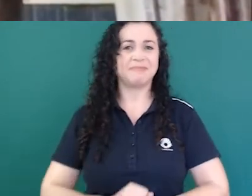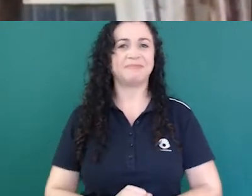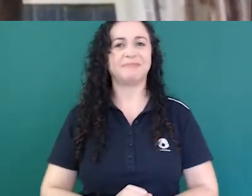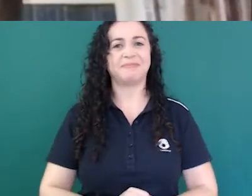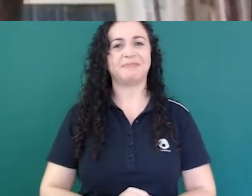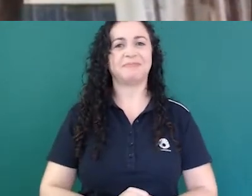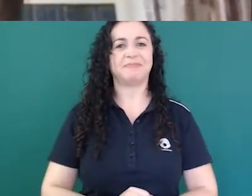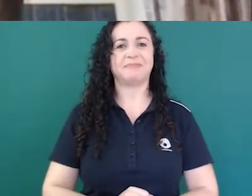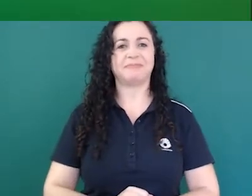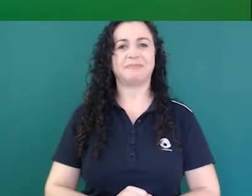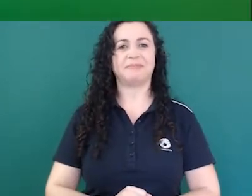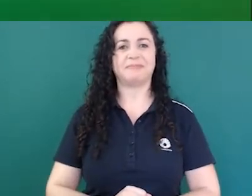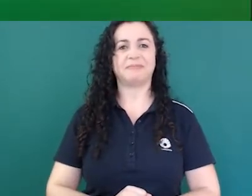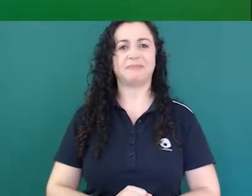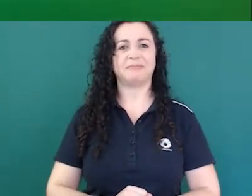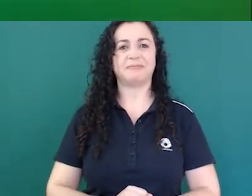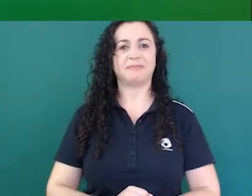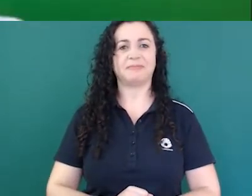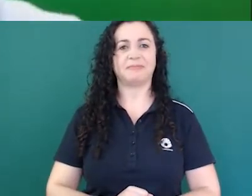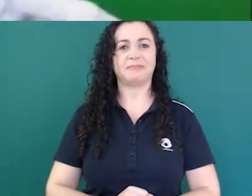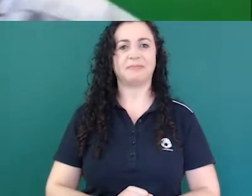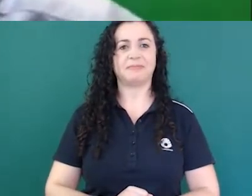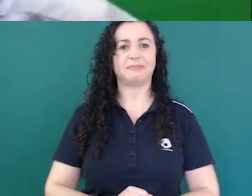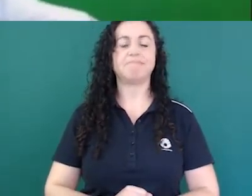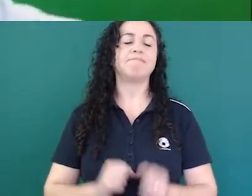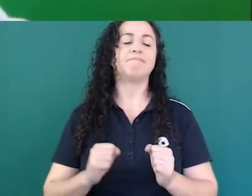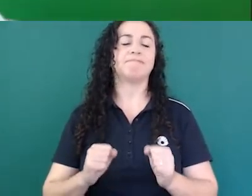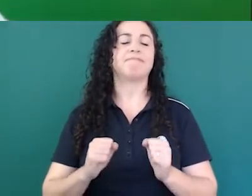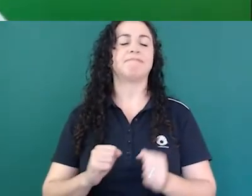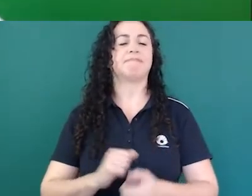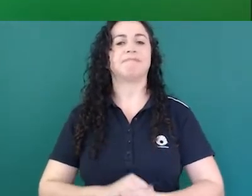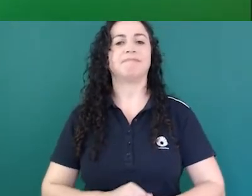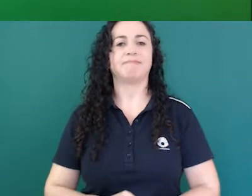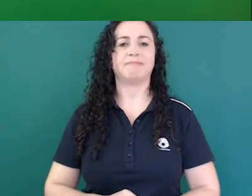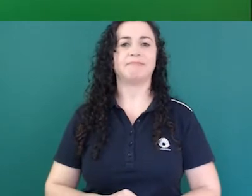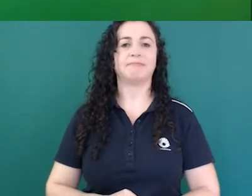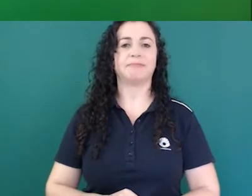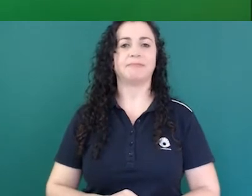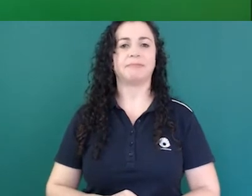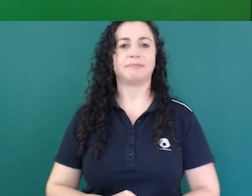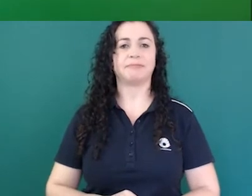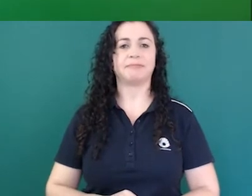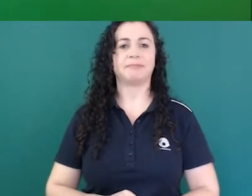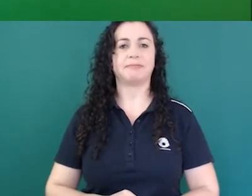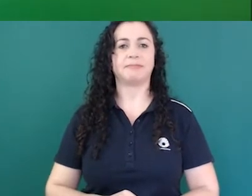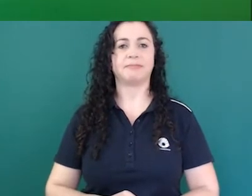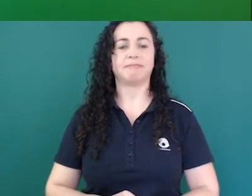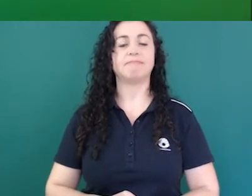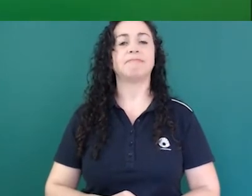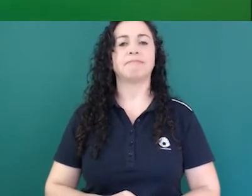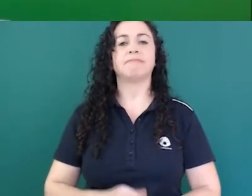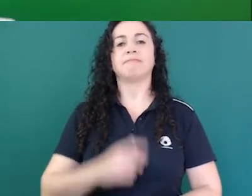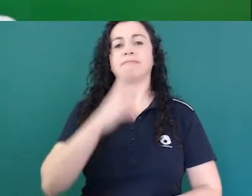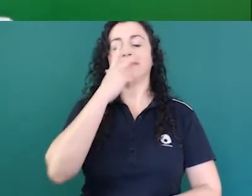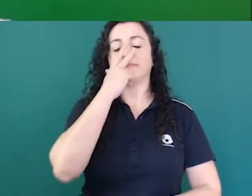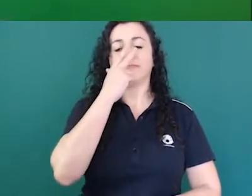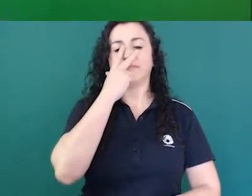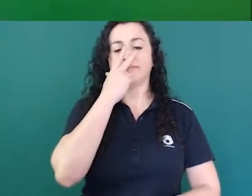Posso começar sim eu acho que pelo menos minha compreensão